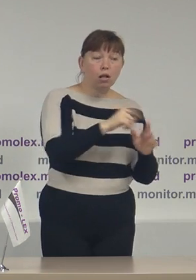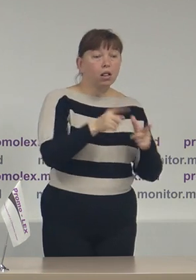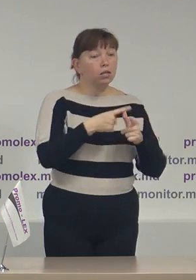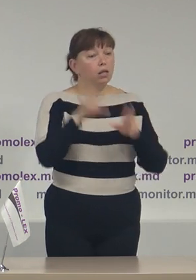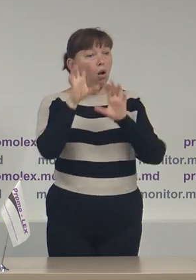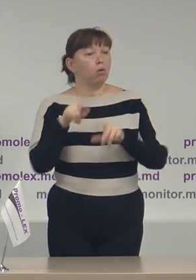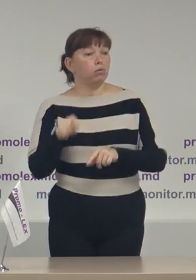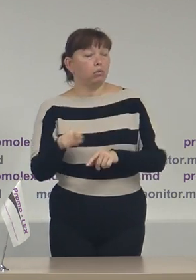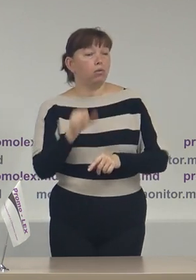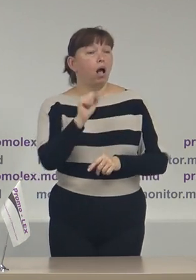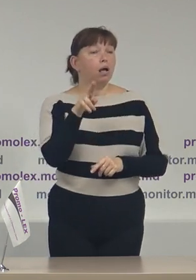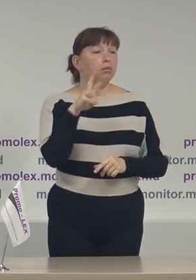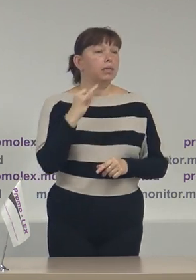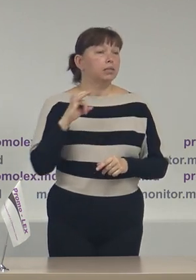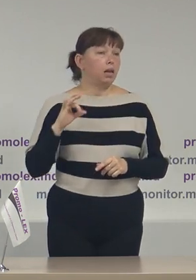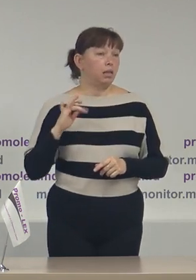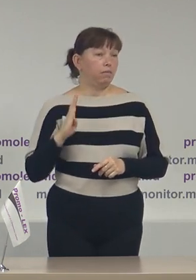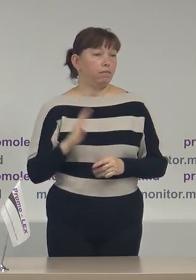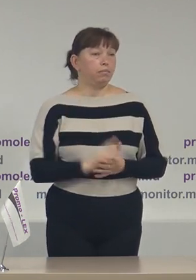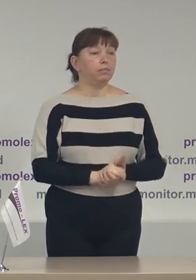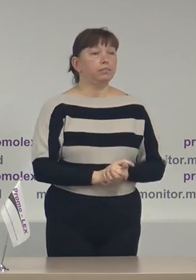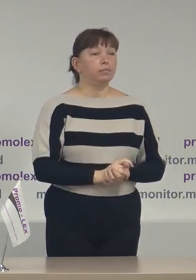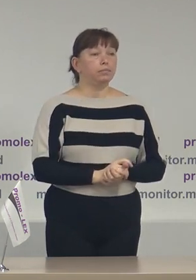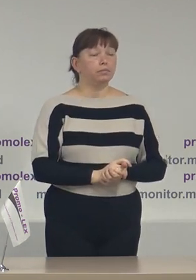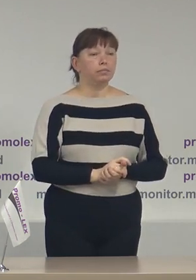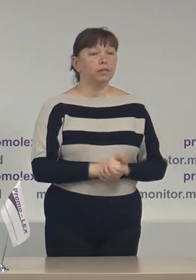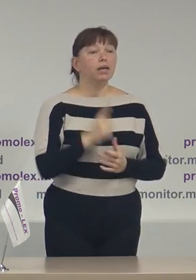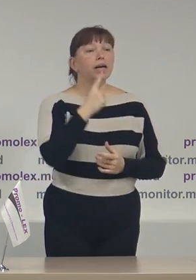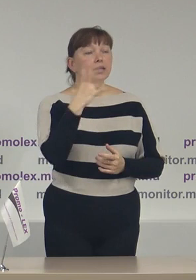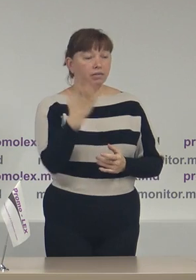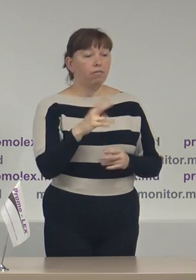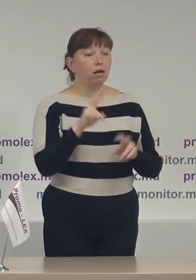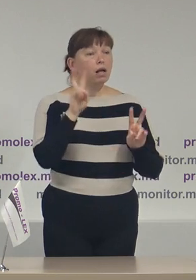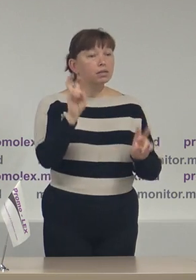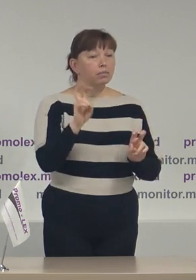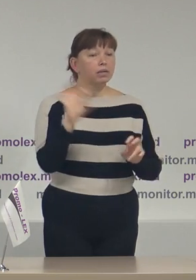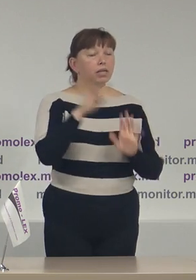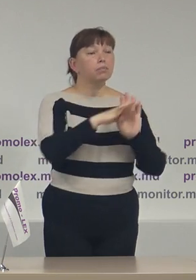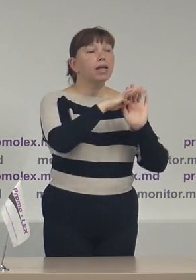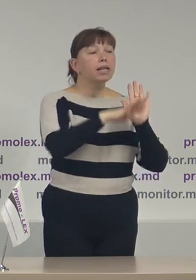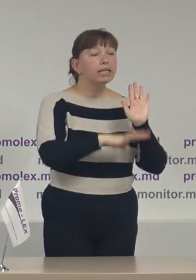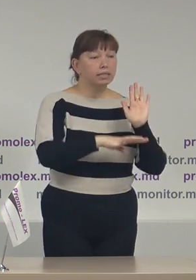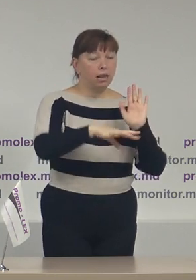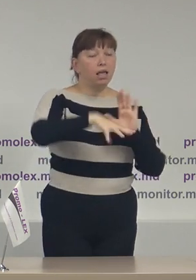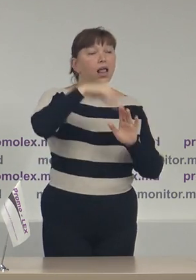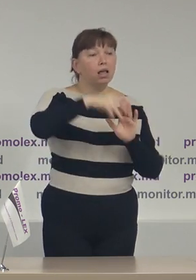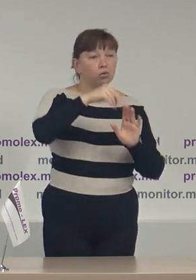a Codului Administrativ. Câteva aspecte despre listele electorale.